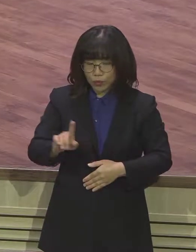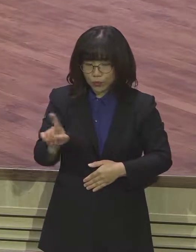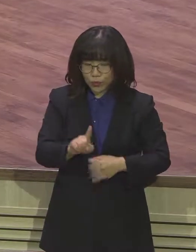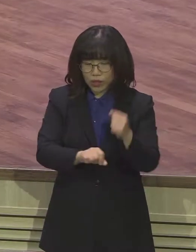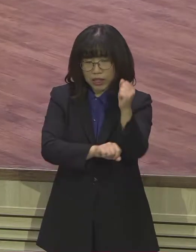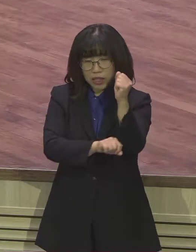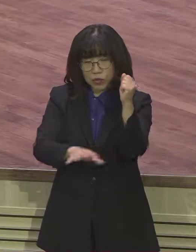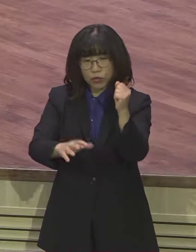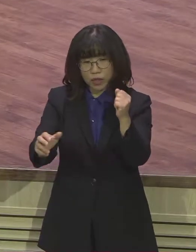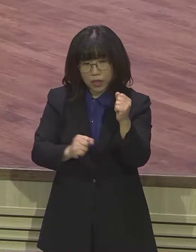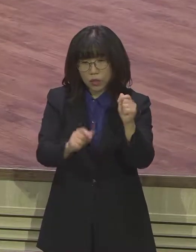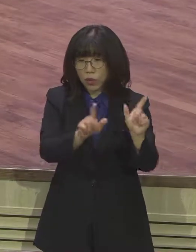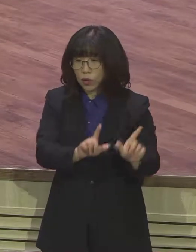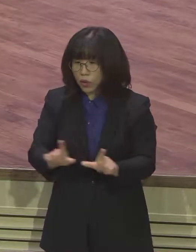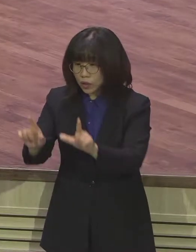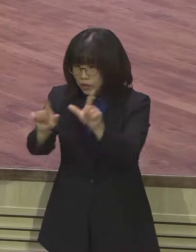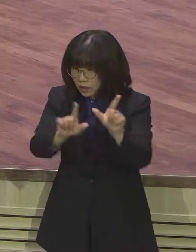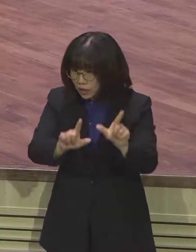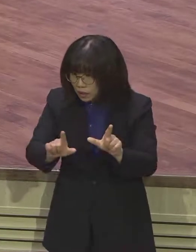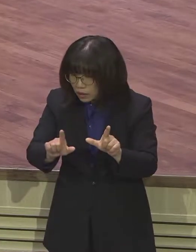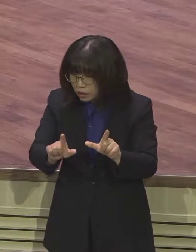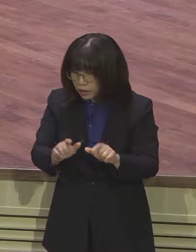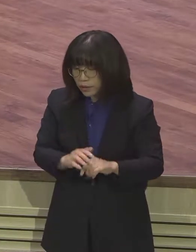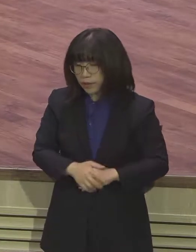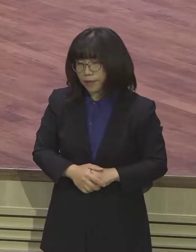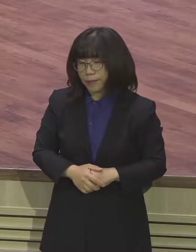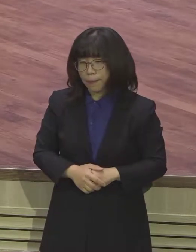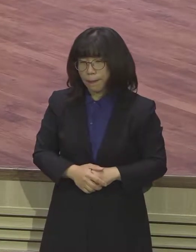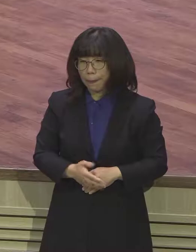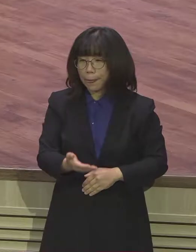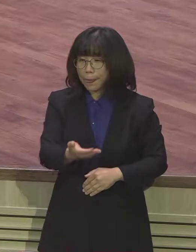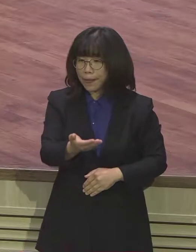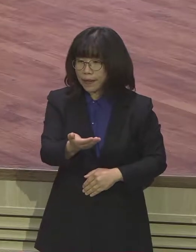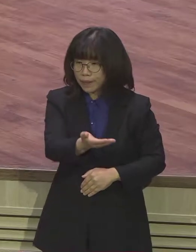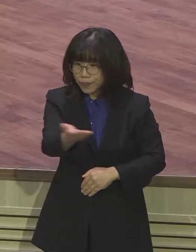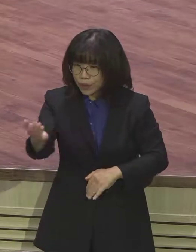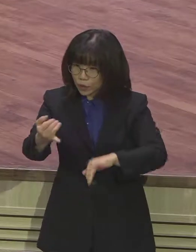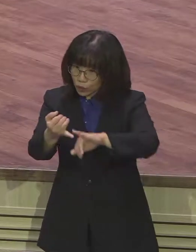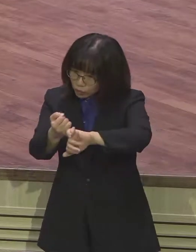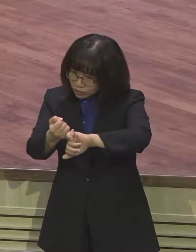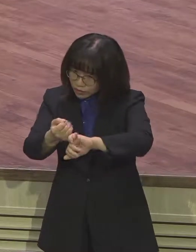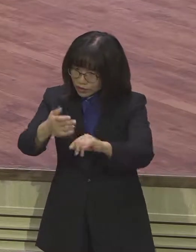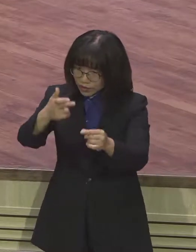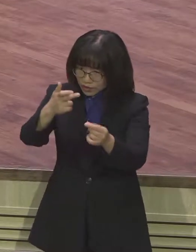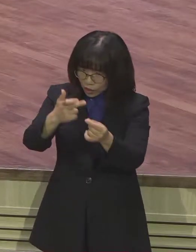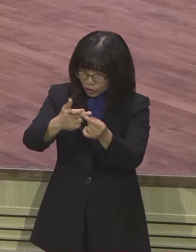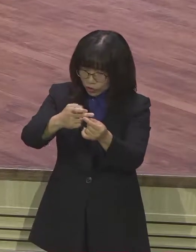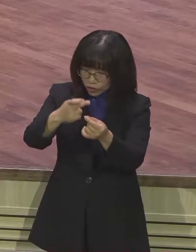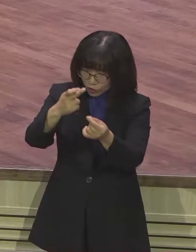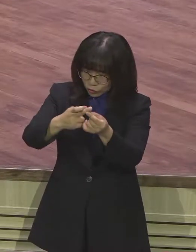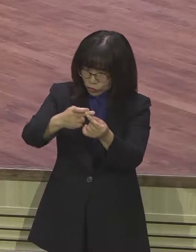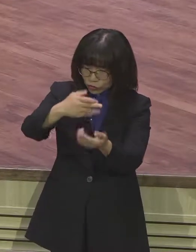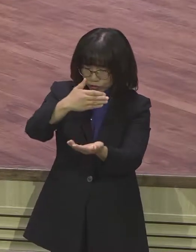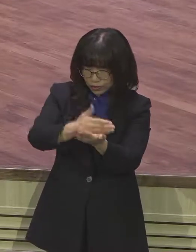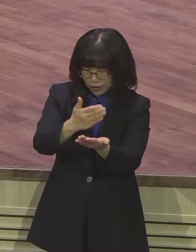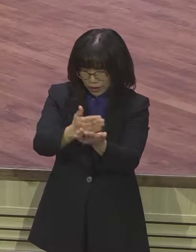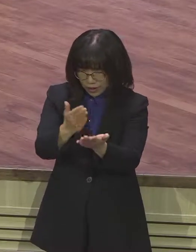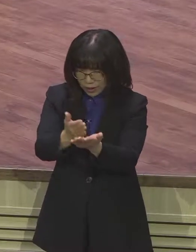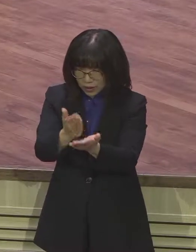합니다. 따라서 사탄은 열두 가지 이 전략을 가지고 모든 것의 기준이 하나님의 말씀이